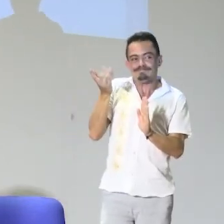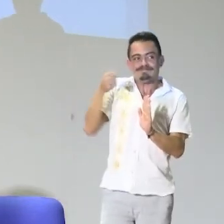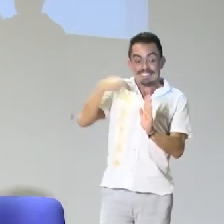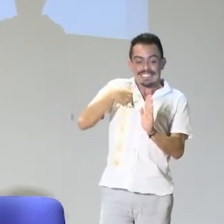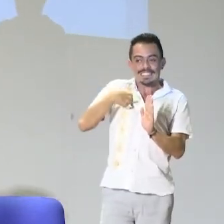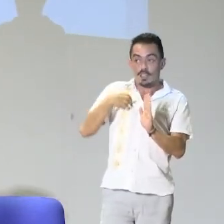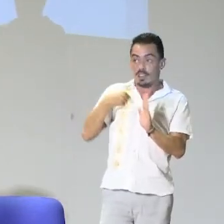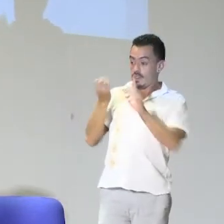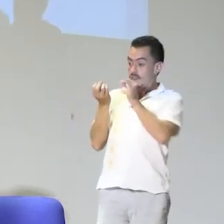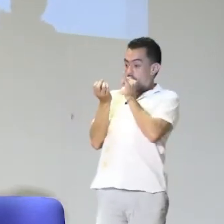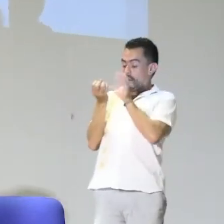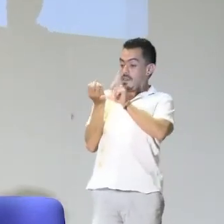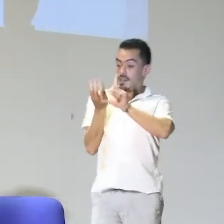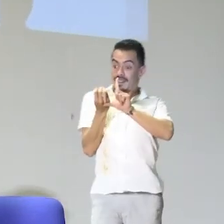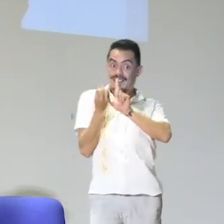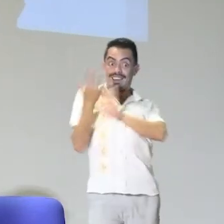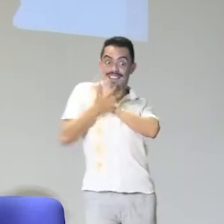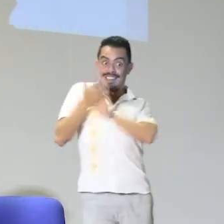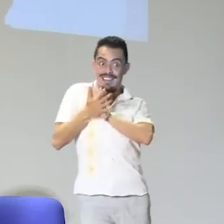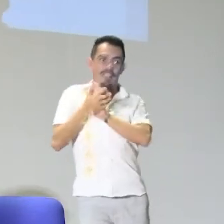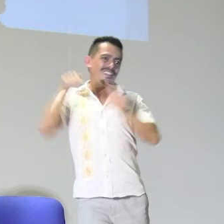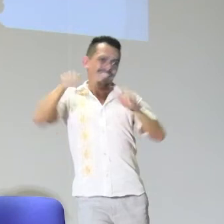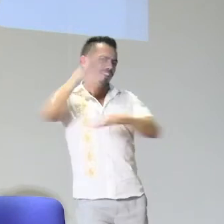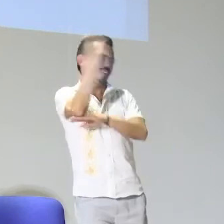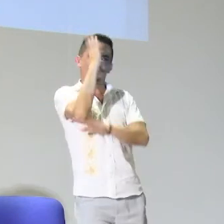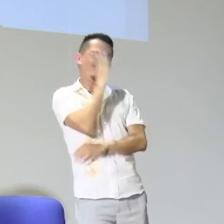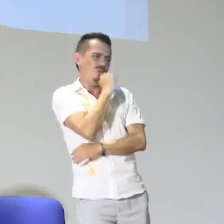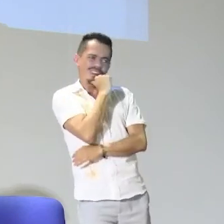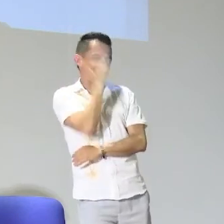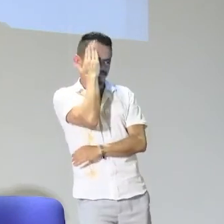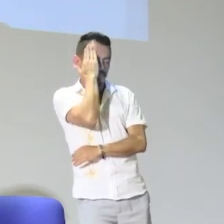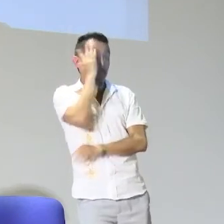También cuando el docente está hablando en lengua de señas, ¿sí?